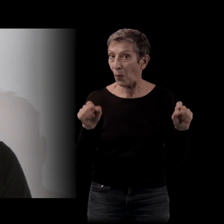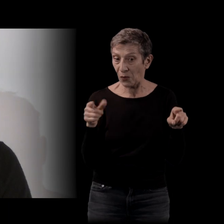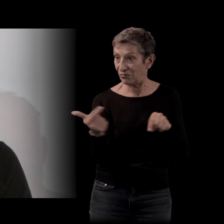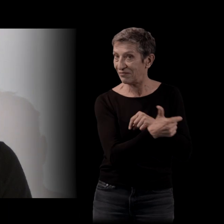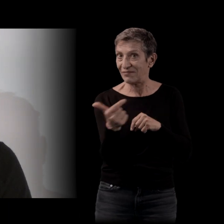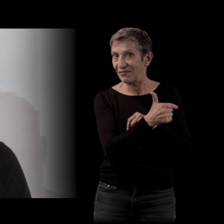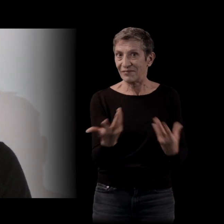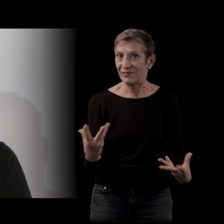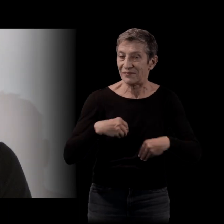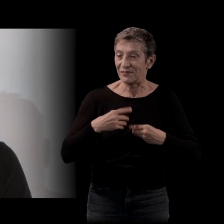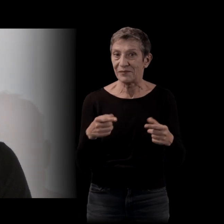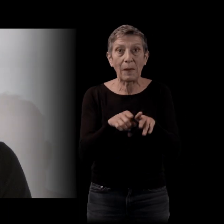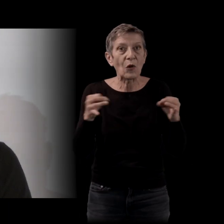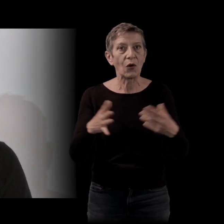je ne saurais pas vous dire comment ça coexiste.